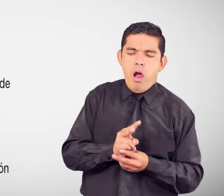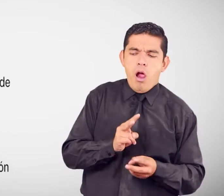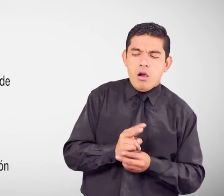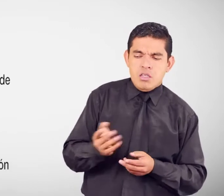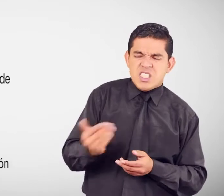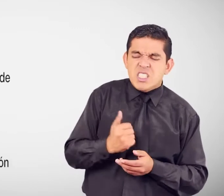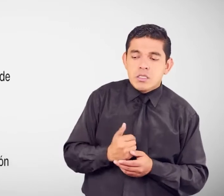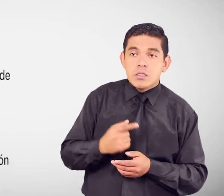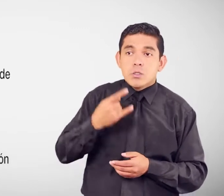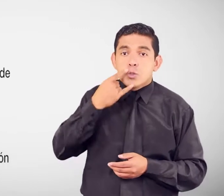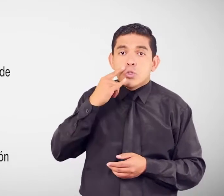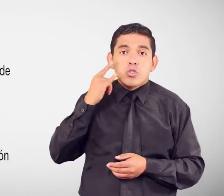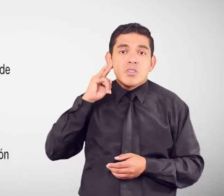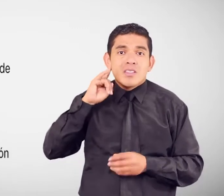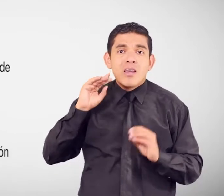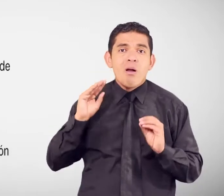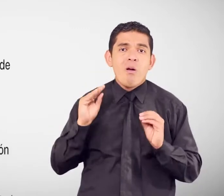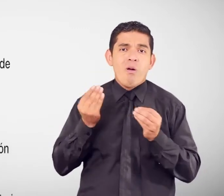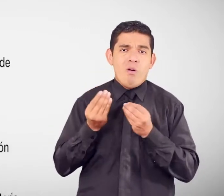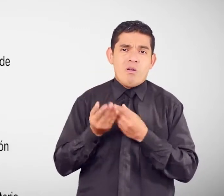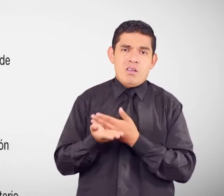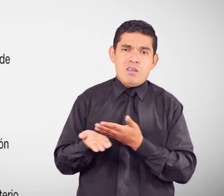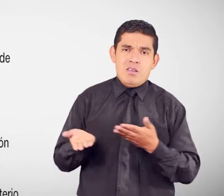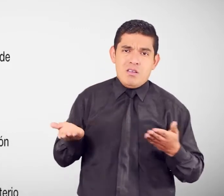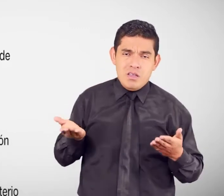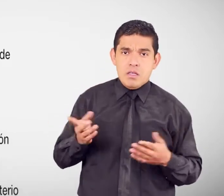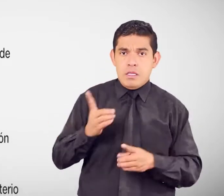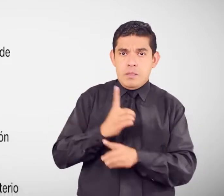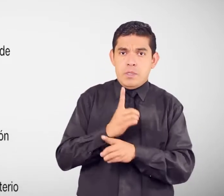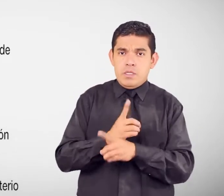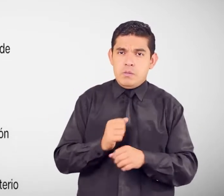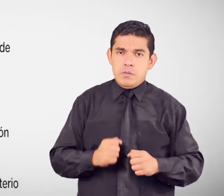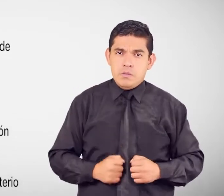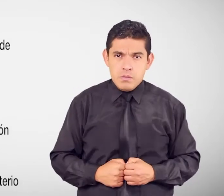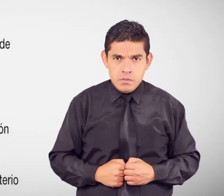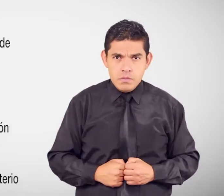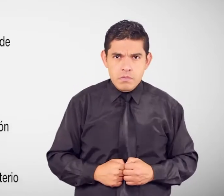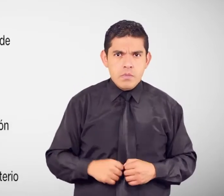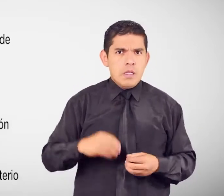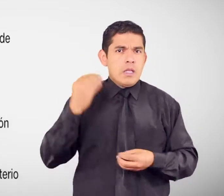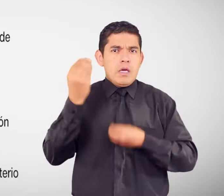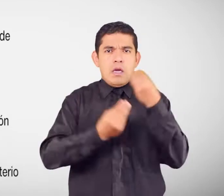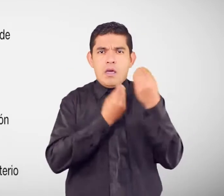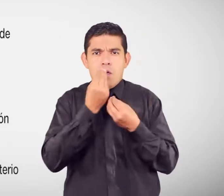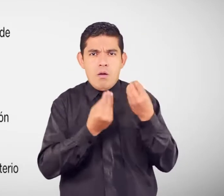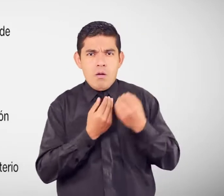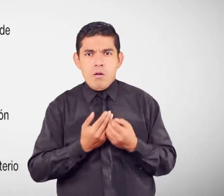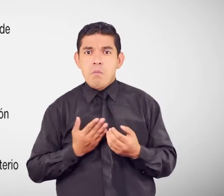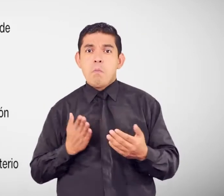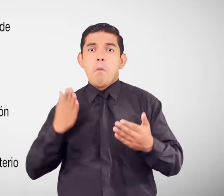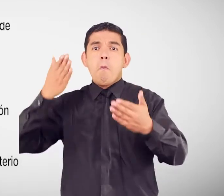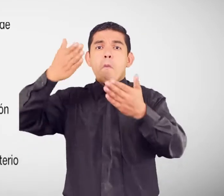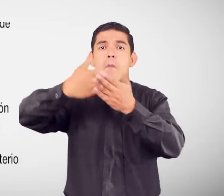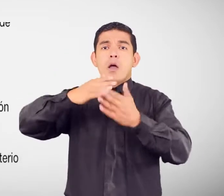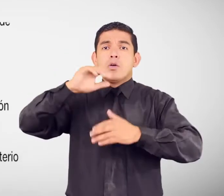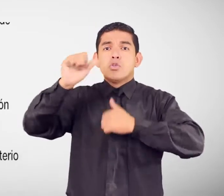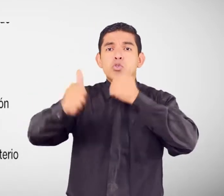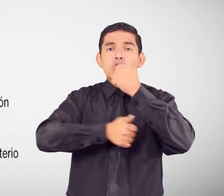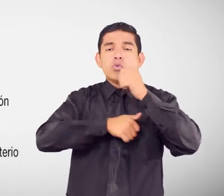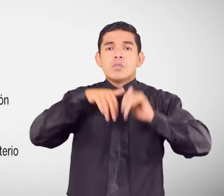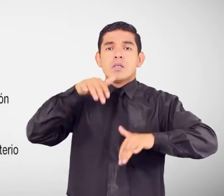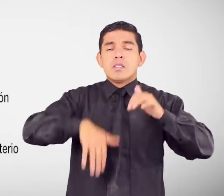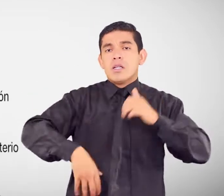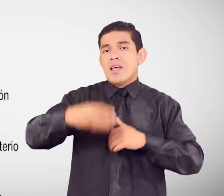niña O adolescente con discapacidad ¿Qué debes hacer? Acude a la Subsecretaría de Educación Del Distrito